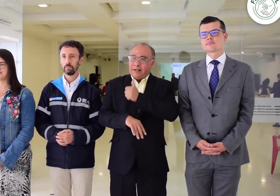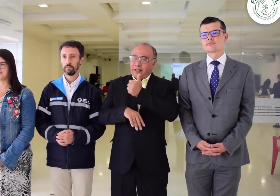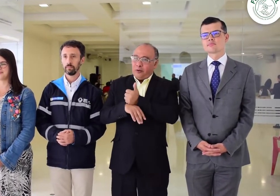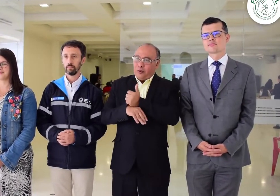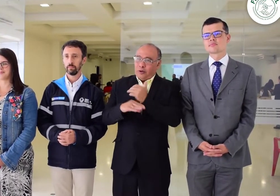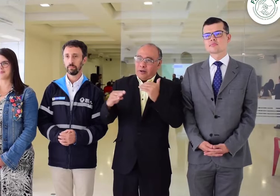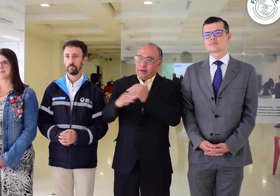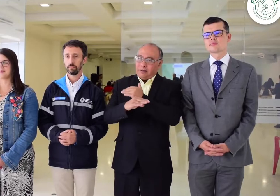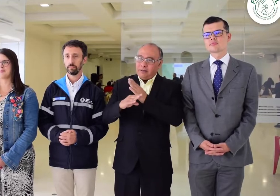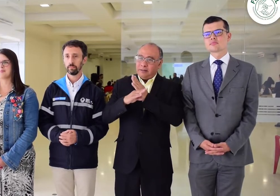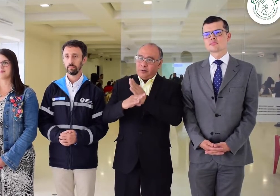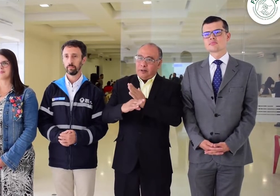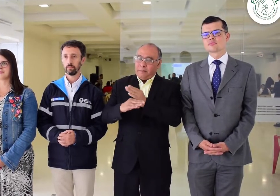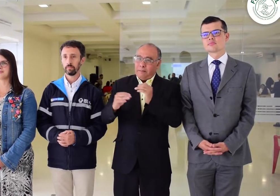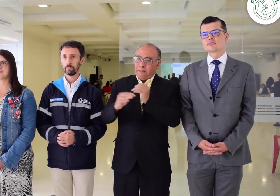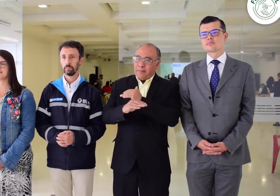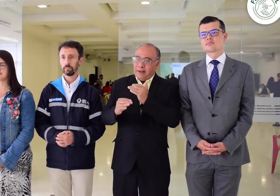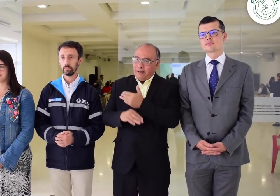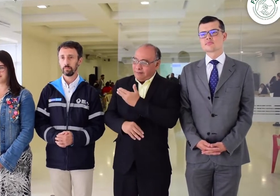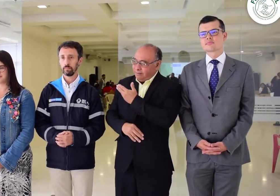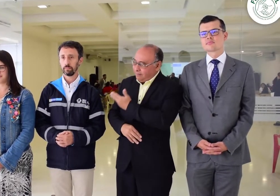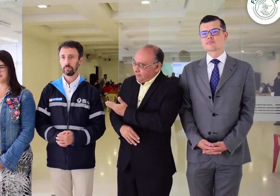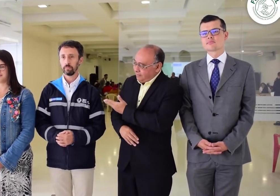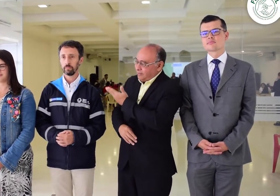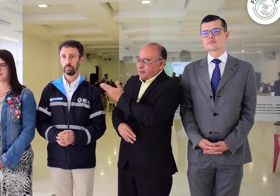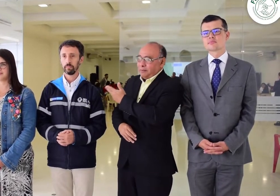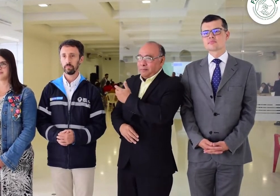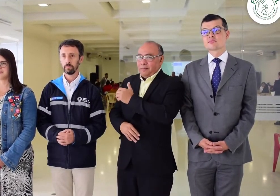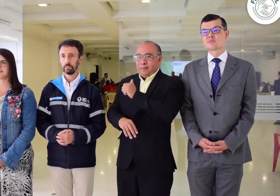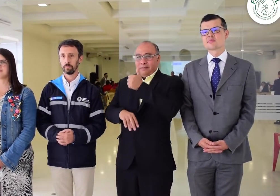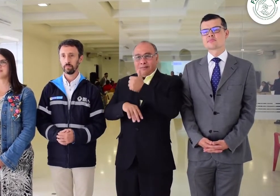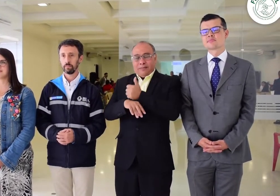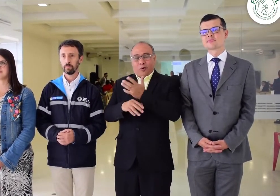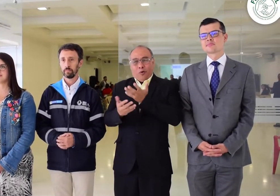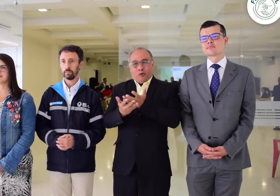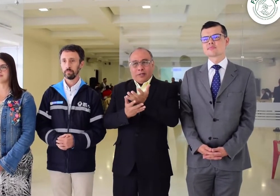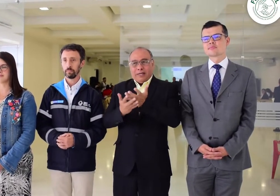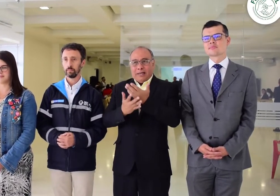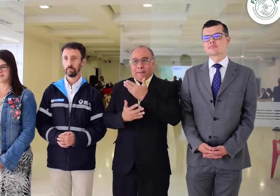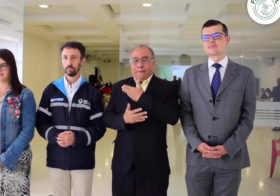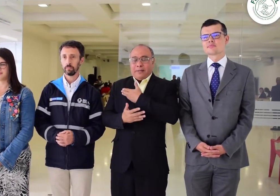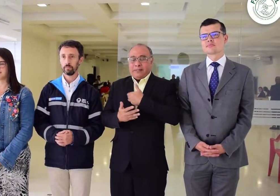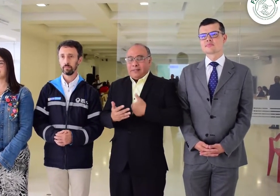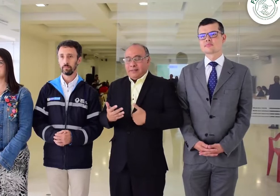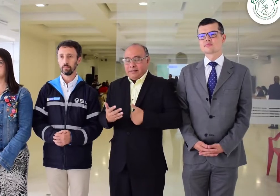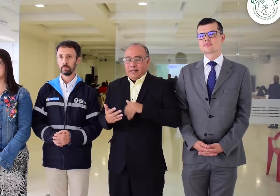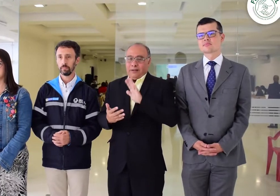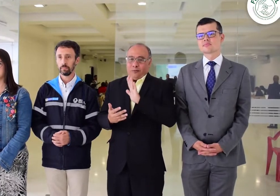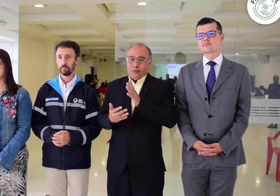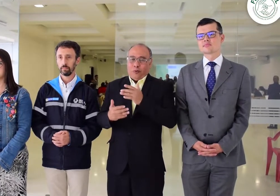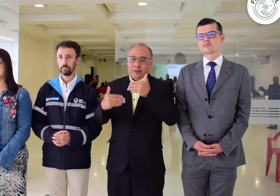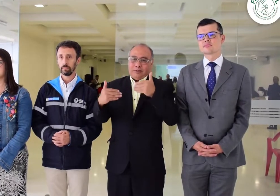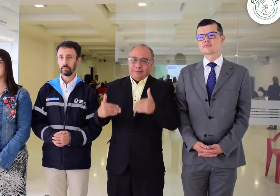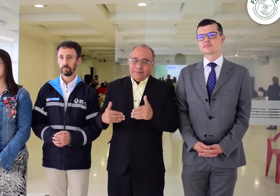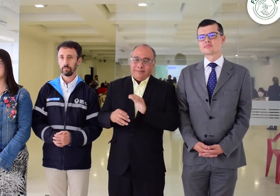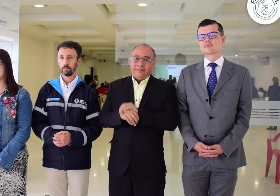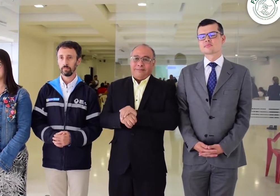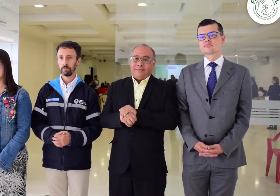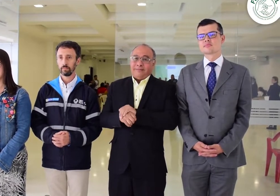nuestro viceministro de transporte, el director de la Agencia Nacional de Seguridad Vial y nuestra consejera presidencial para la participación de las personas con